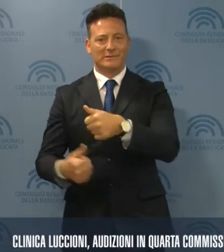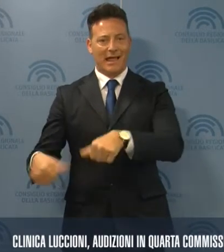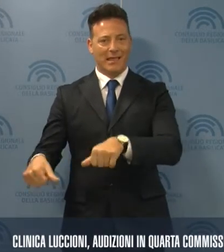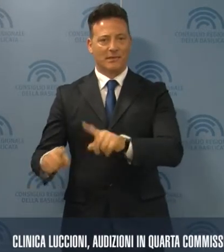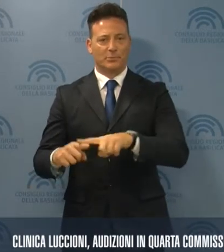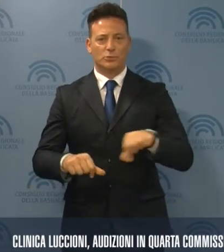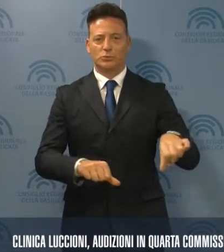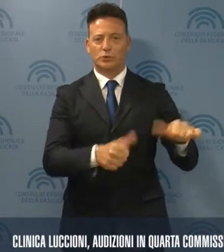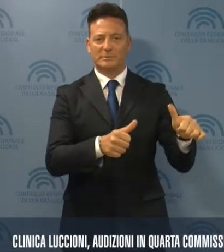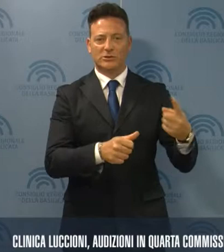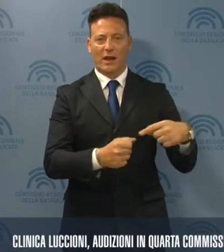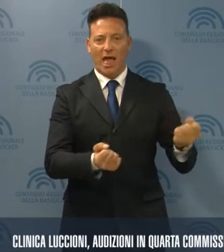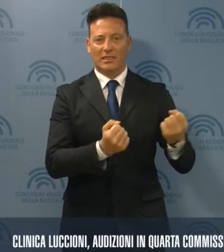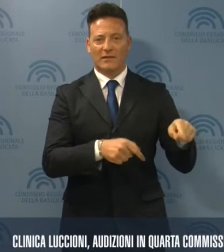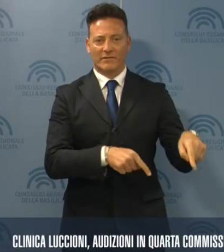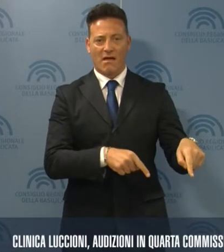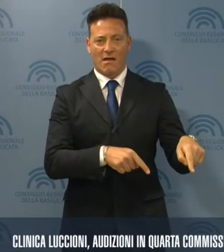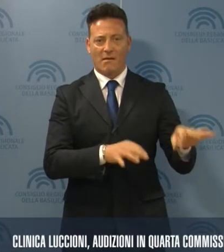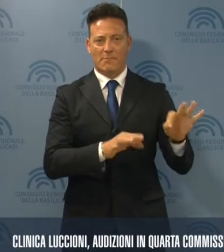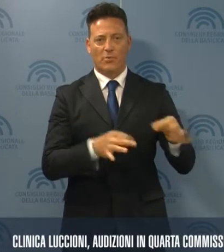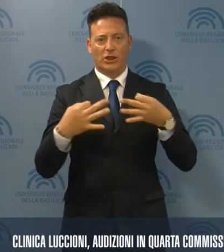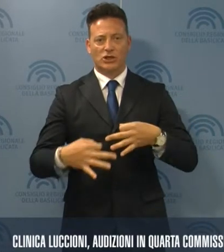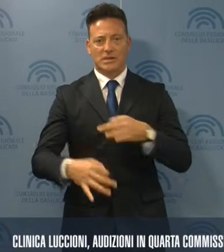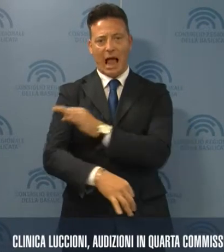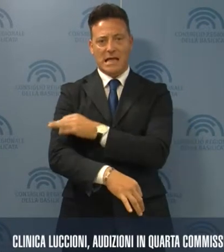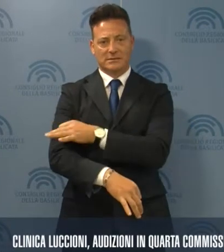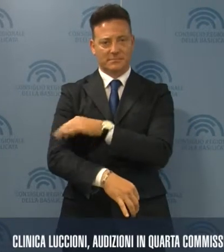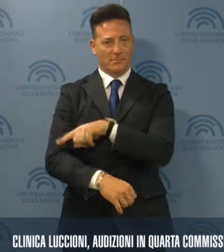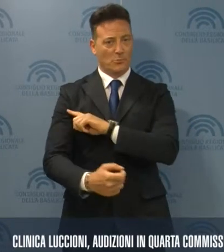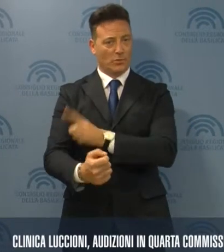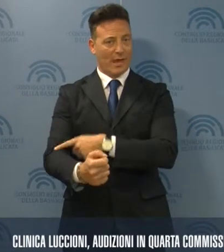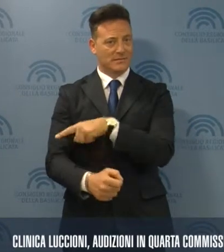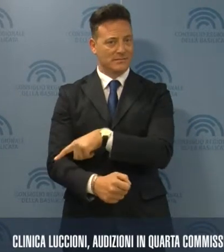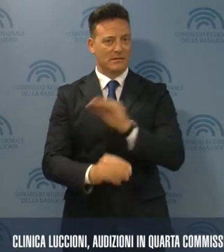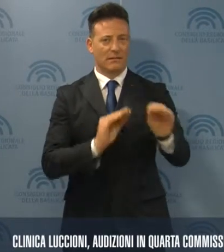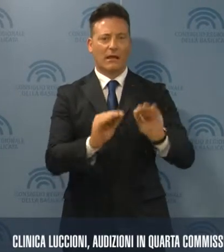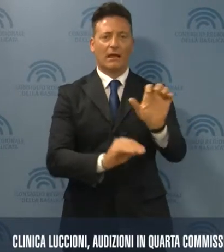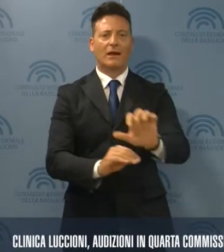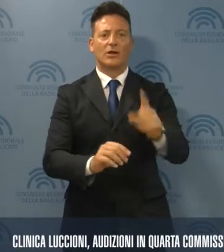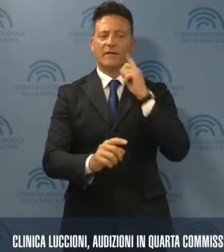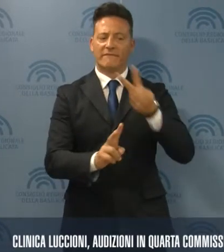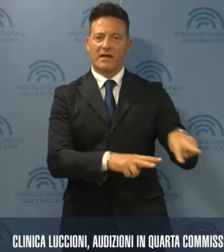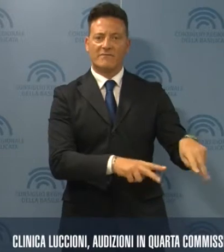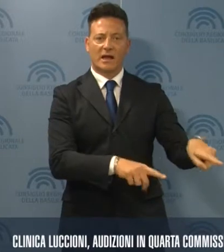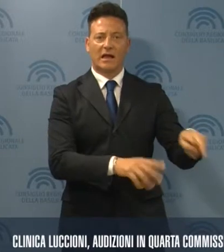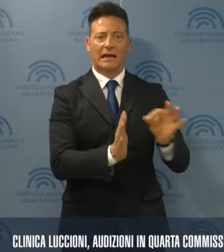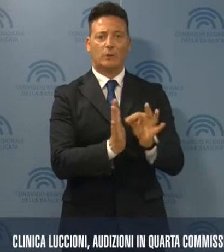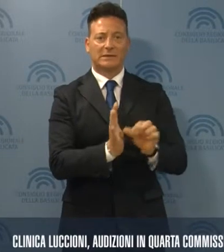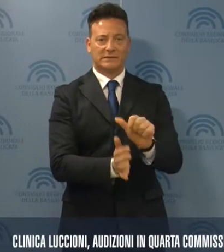sospensione dell'attività decisa dall'azienda sanitaria che ha chiesto alla Regione la verifica dei requisiti, è